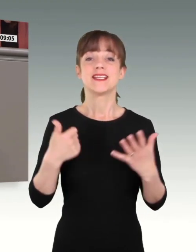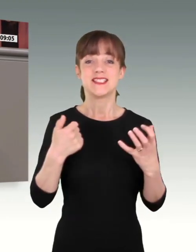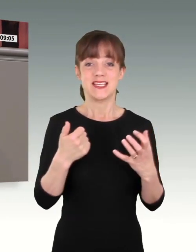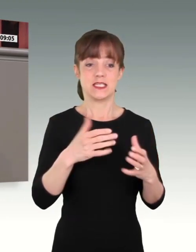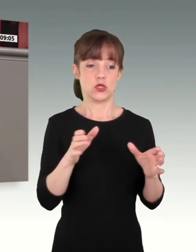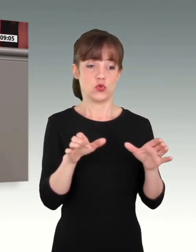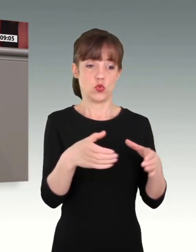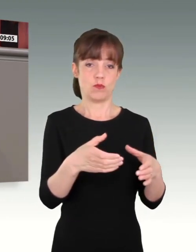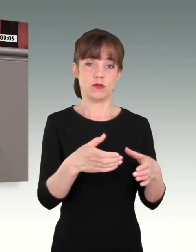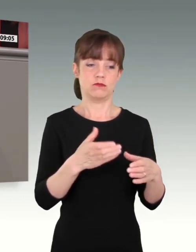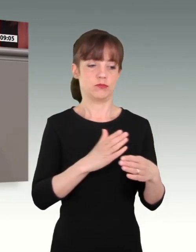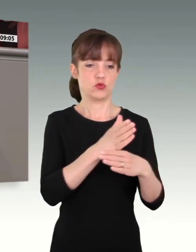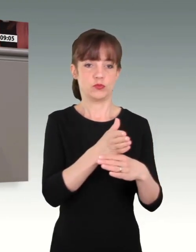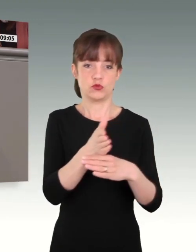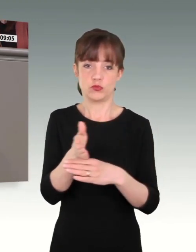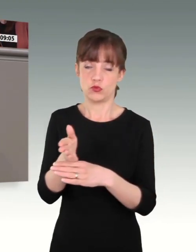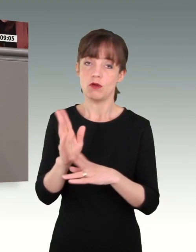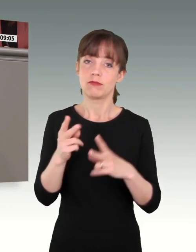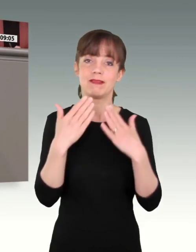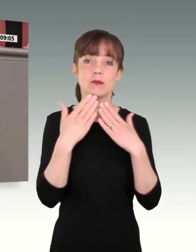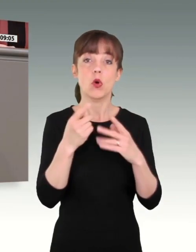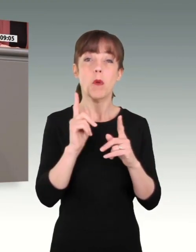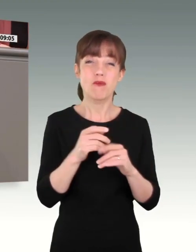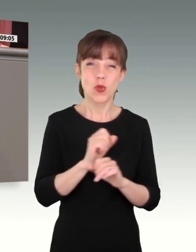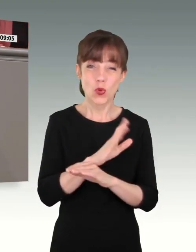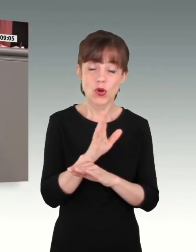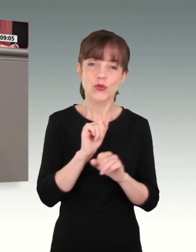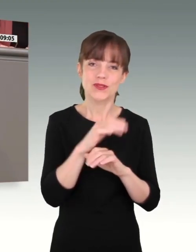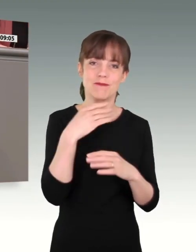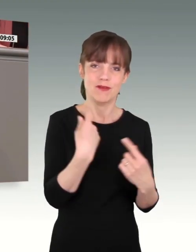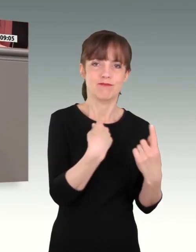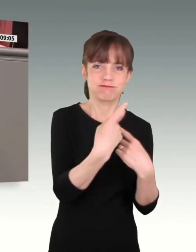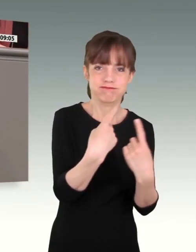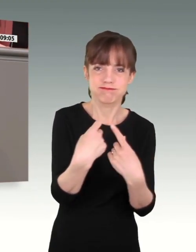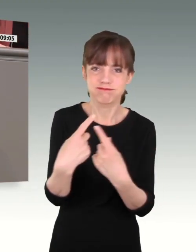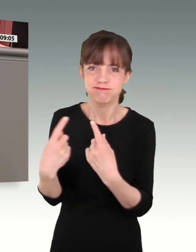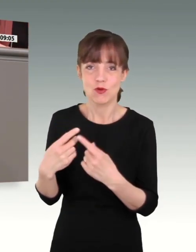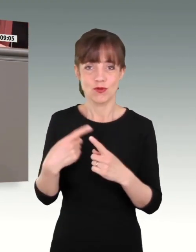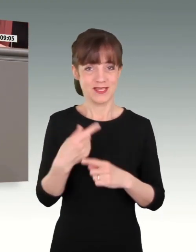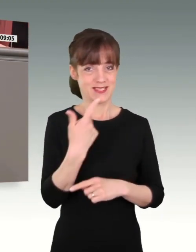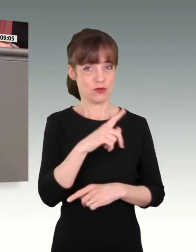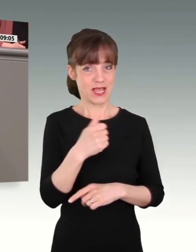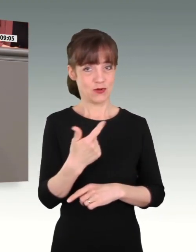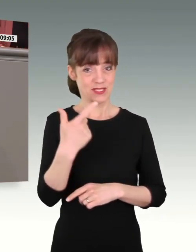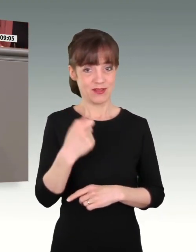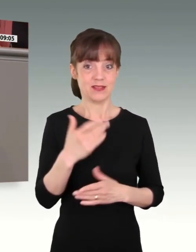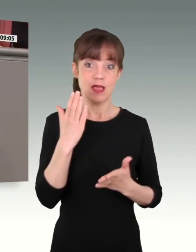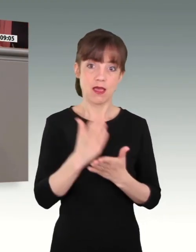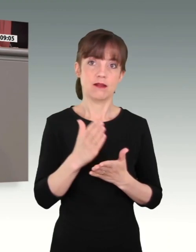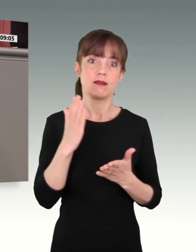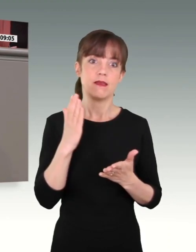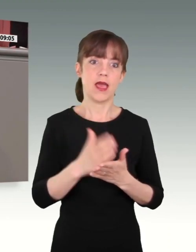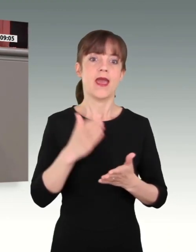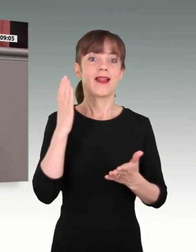Und ich bin wirklich dankbar, dass ich trotz Corona viele Gespräche führen konnte. Und dass ich 2021 auch endlich, endlich, endlich